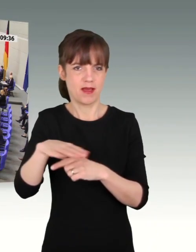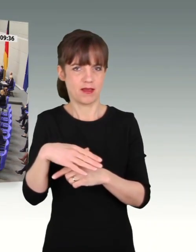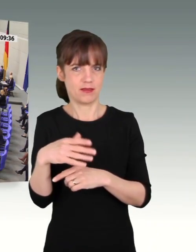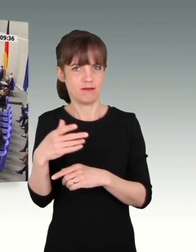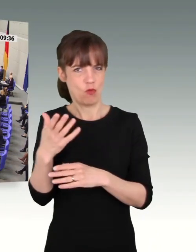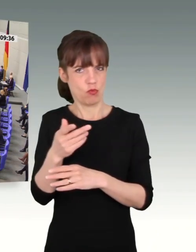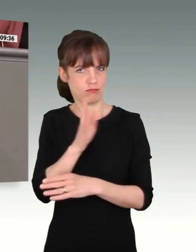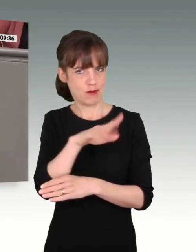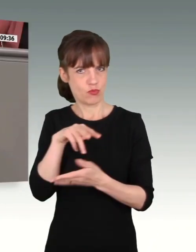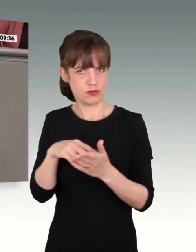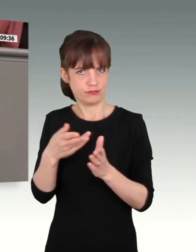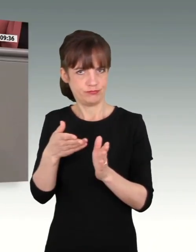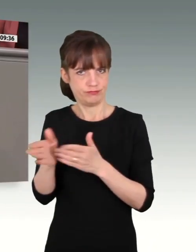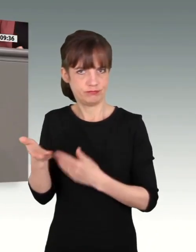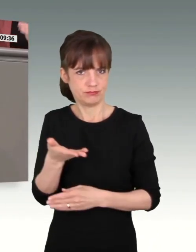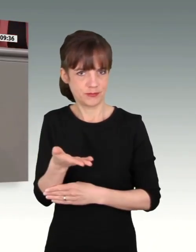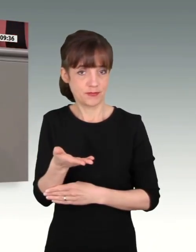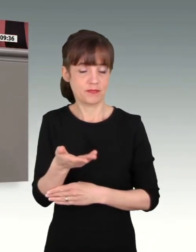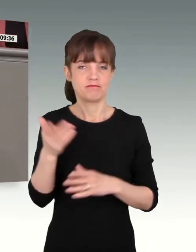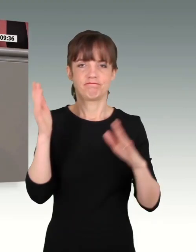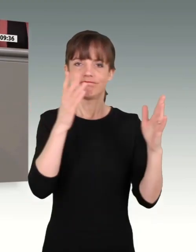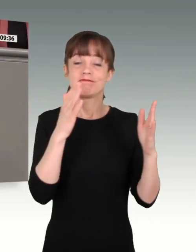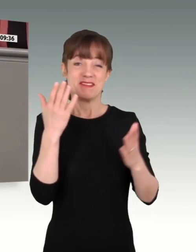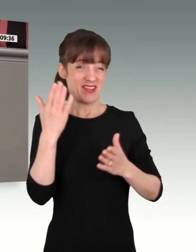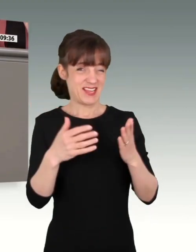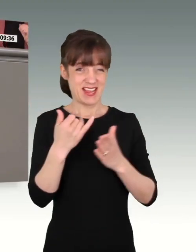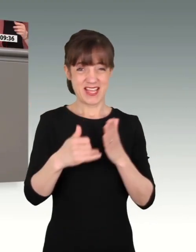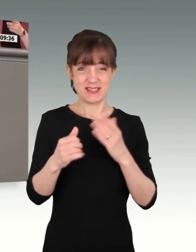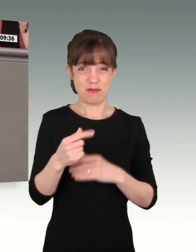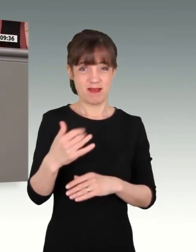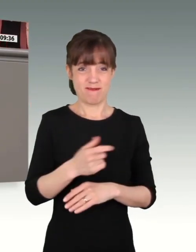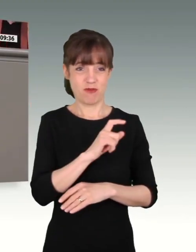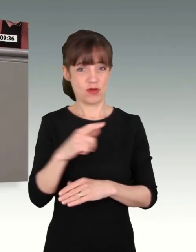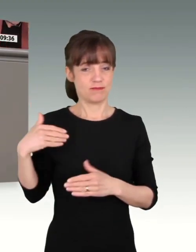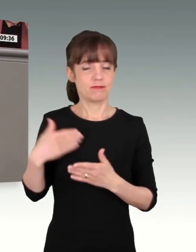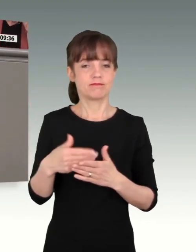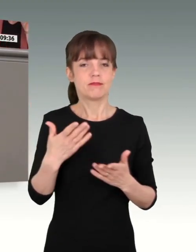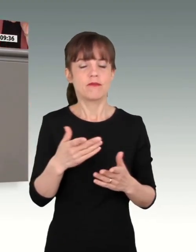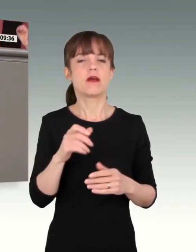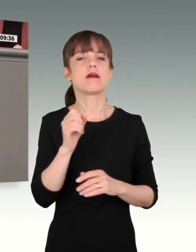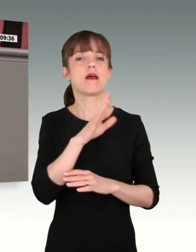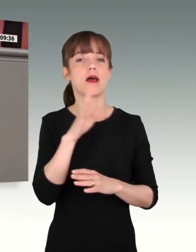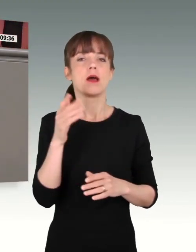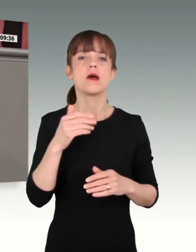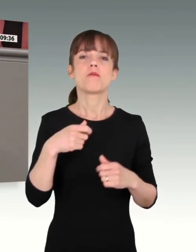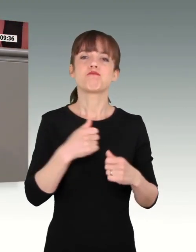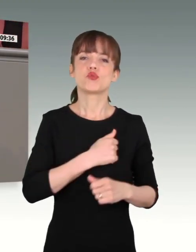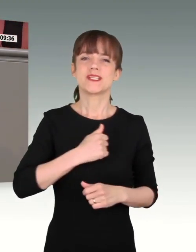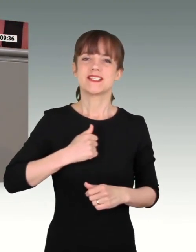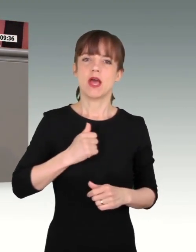Meine Damen und Herren, es ist Ihnen vielleicht in den letzten Wochen wieder vor Augen geführt worden. Die Kernaufgabe der Bundeswehr ist die Landesverteidigung.